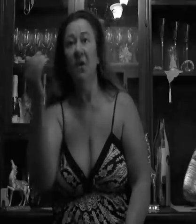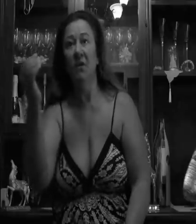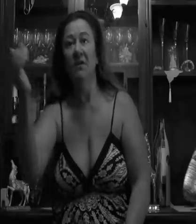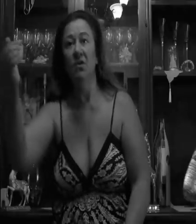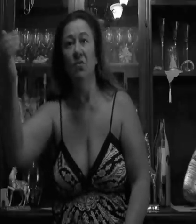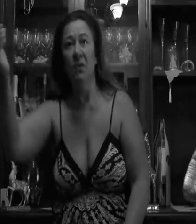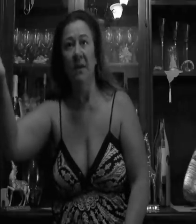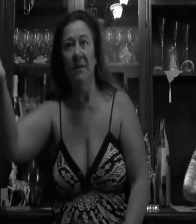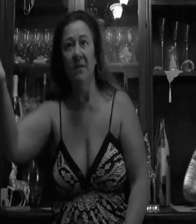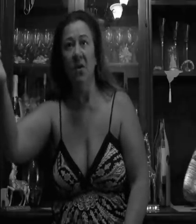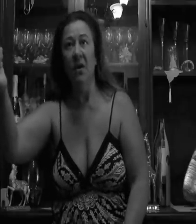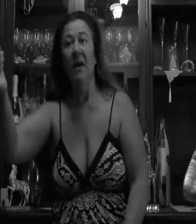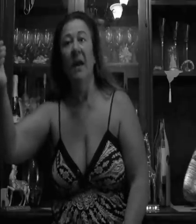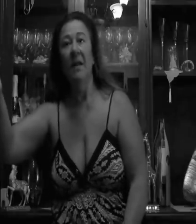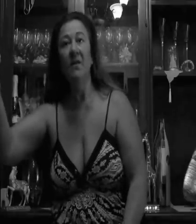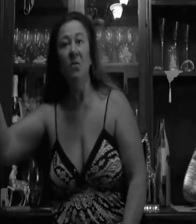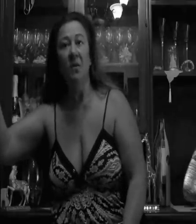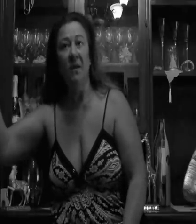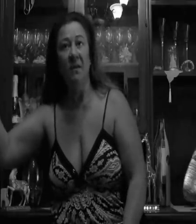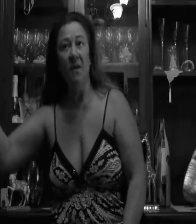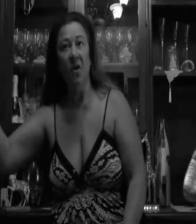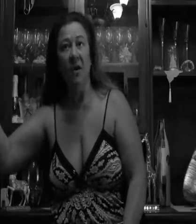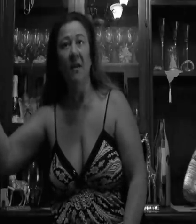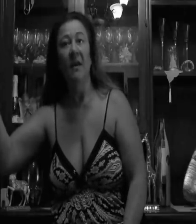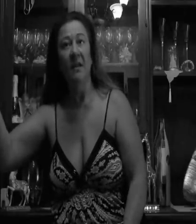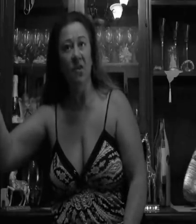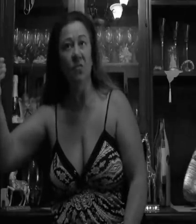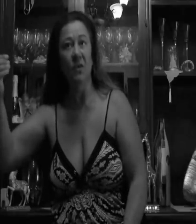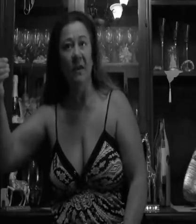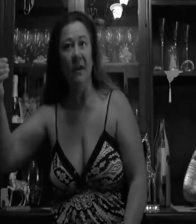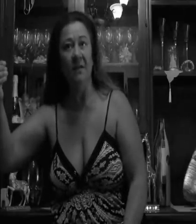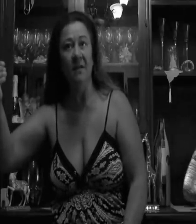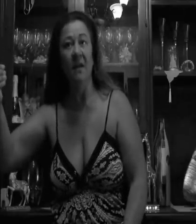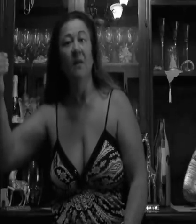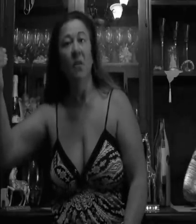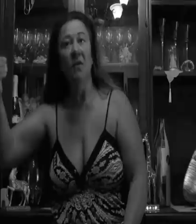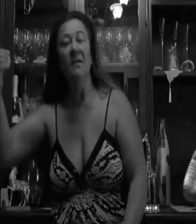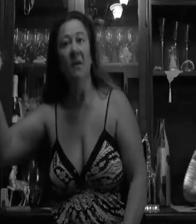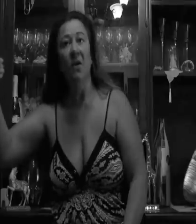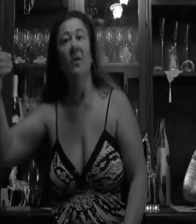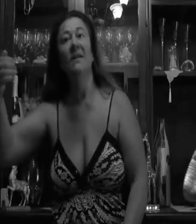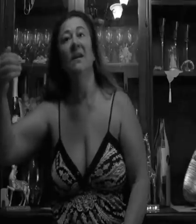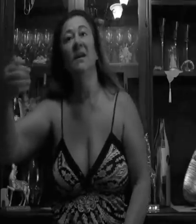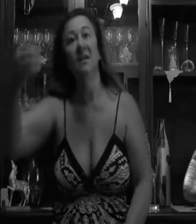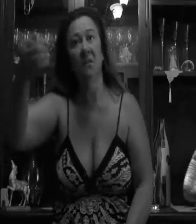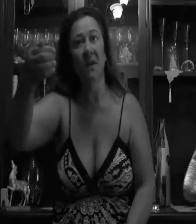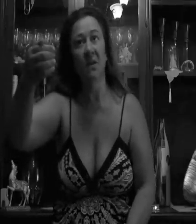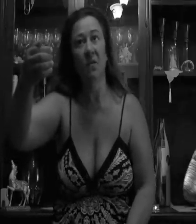di fronte è deceduta un'altra signora, andando più avanti ancora è deceduta una ragazza, più avanti ancora un'altra ragazza di 42